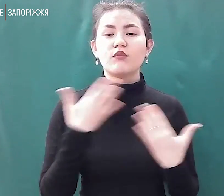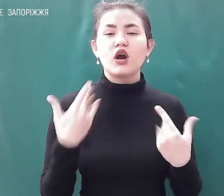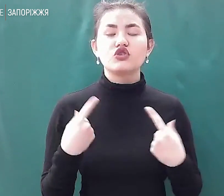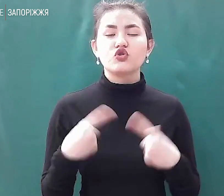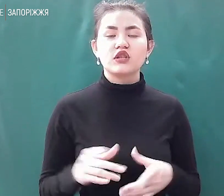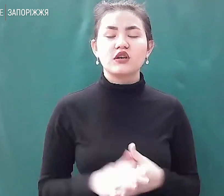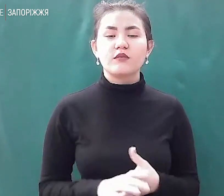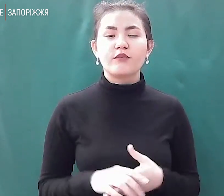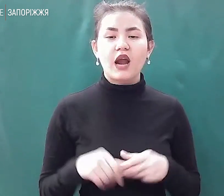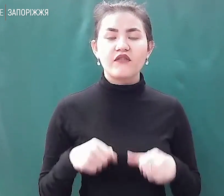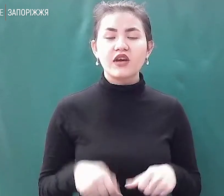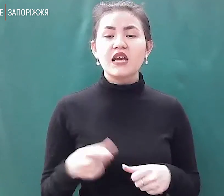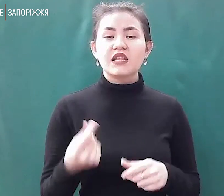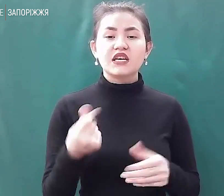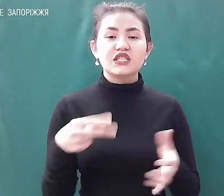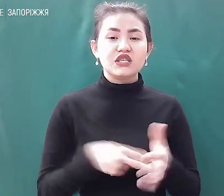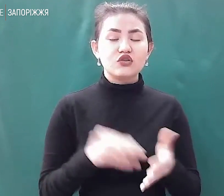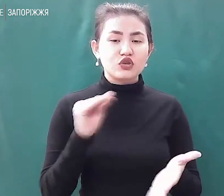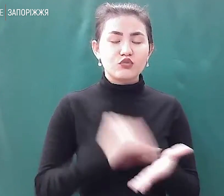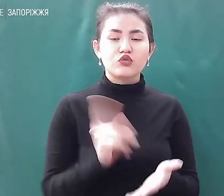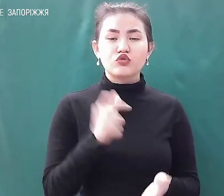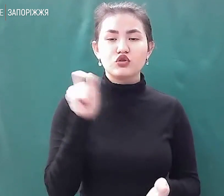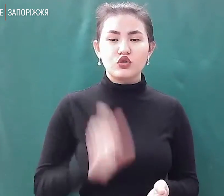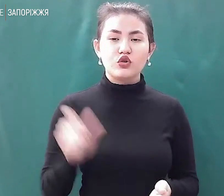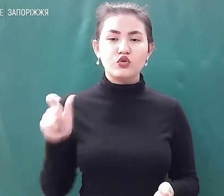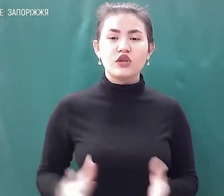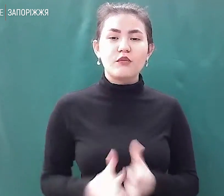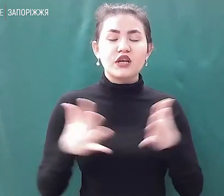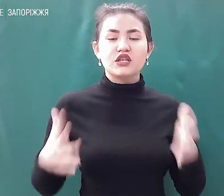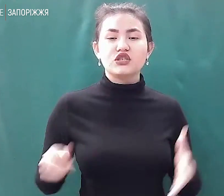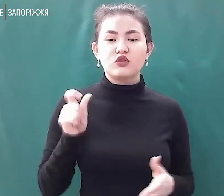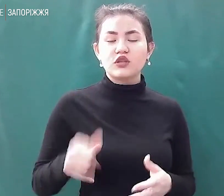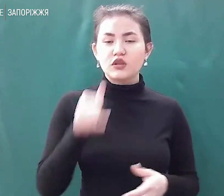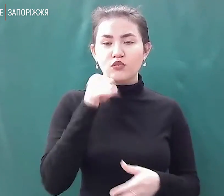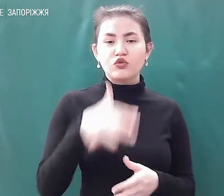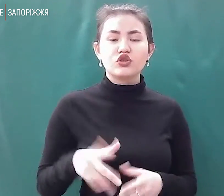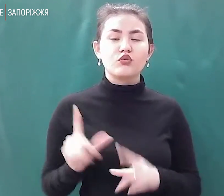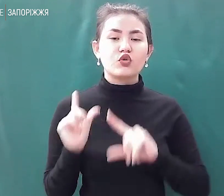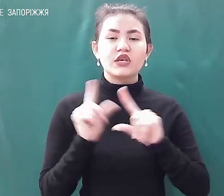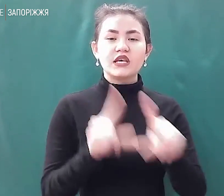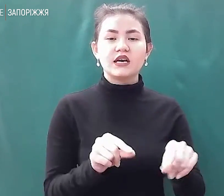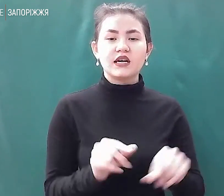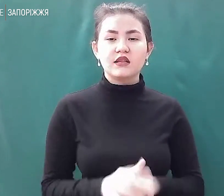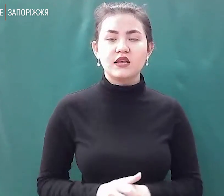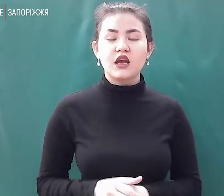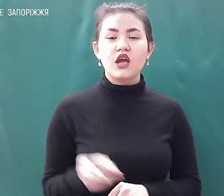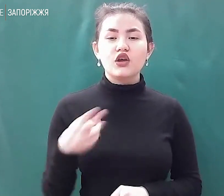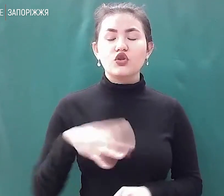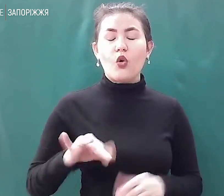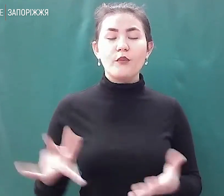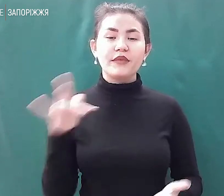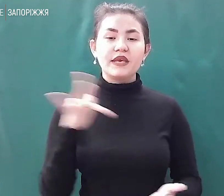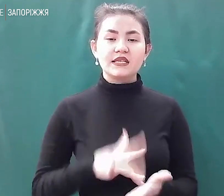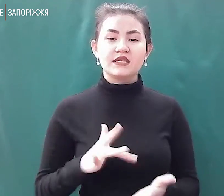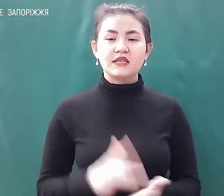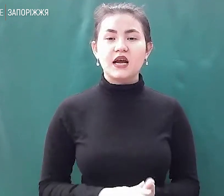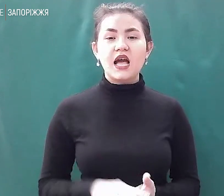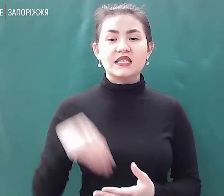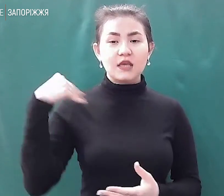цінники, тому що люди, більшість людей не можуть, так, виїхати до міста запоріження, і письмо, ну, скупитися